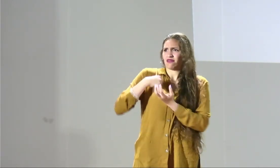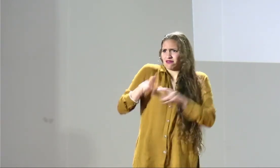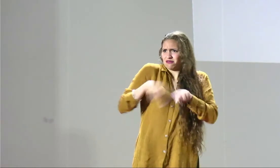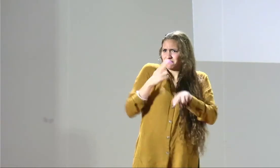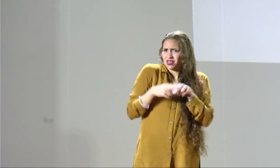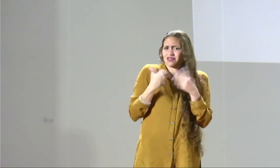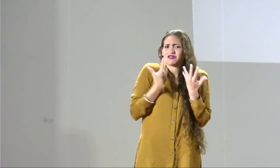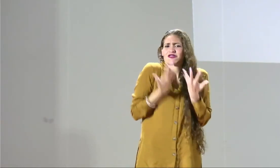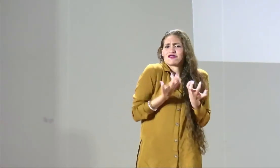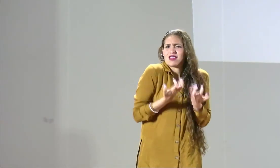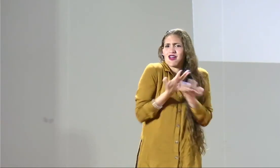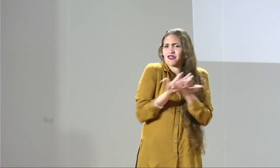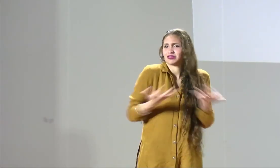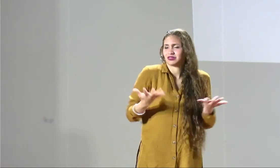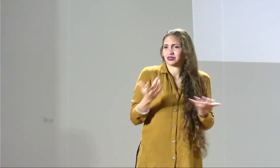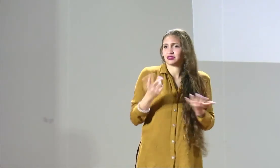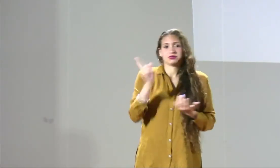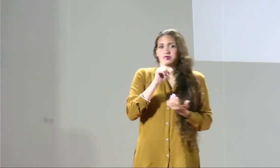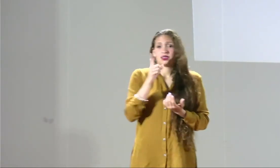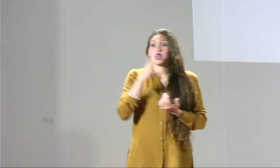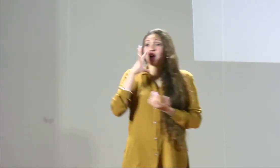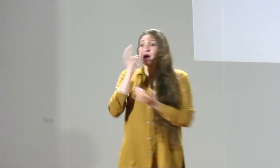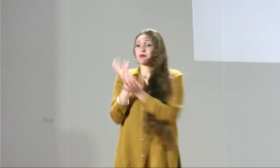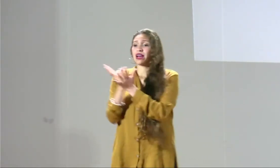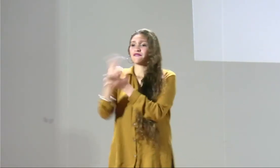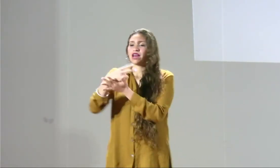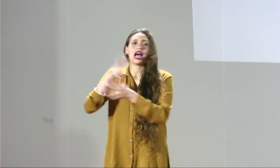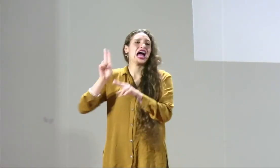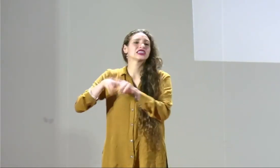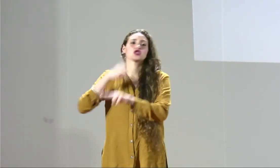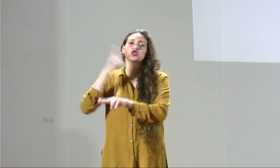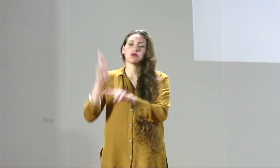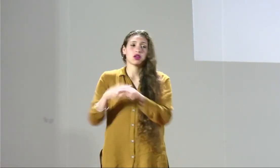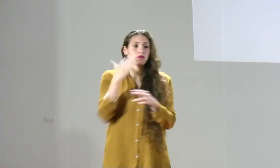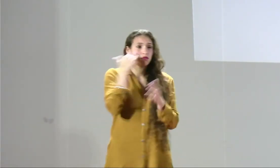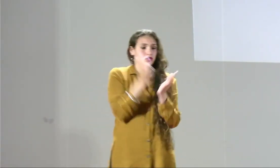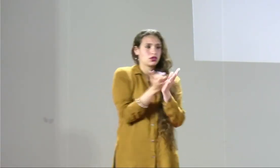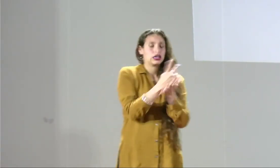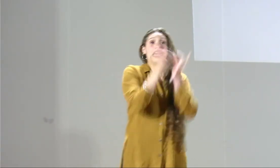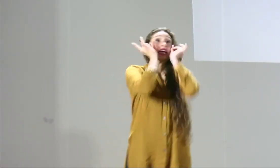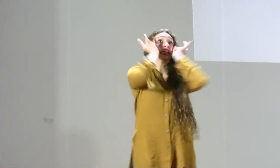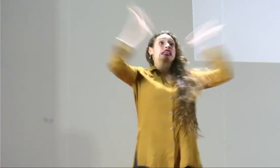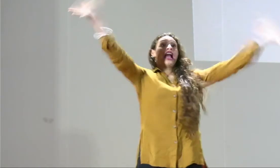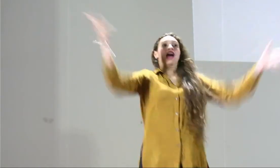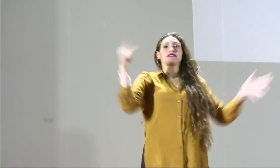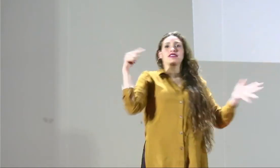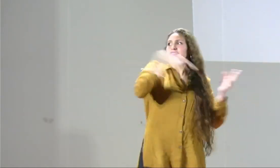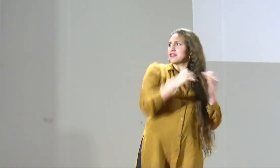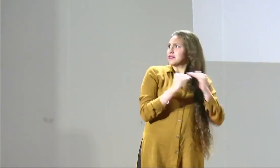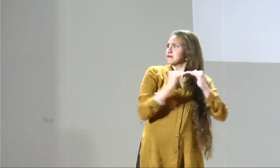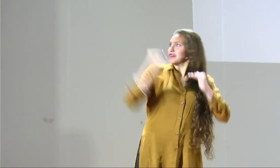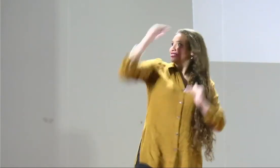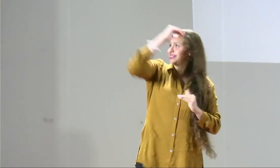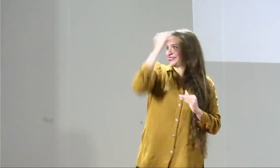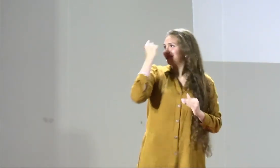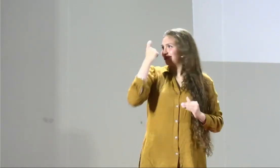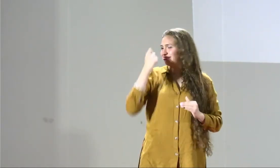qué a los hombres no? Entonces, no entiendo por qué se nos critica, se nos juzga y se nos ve mal con respecto a nuestras decisiones.